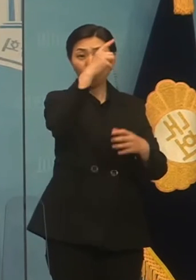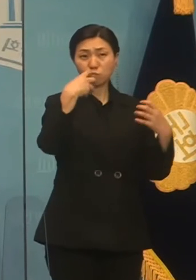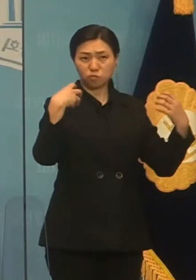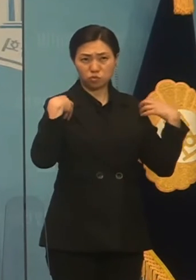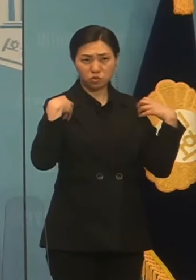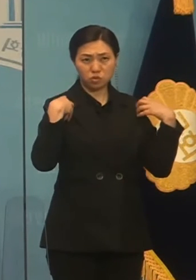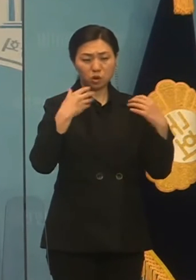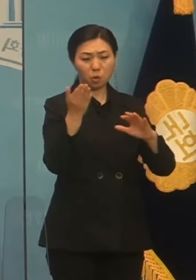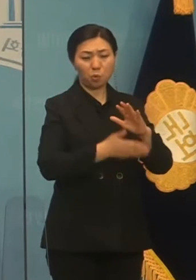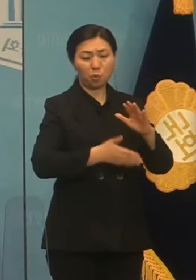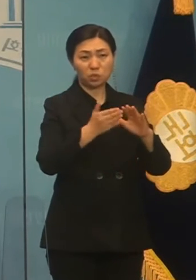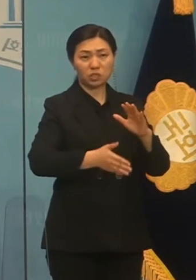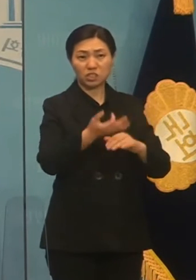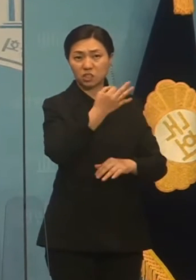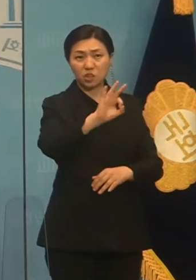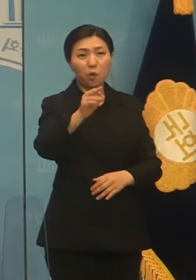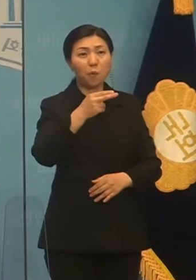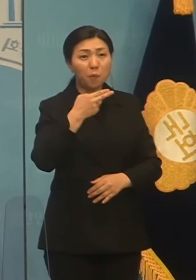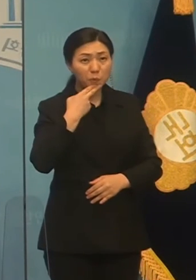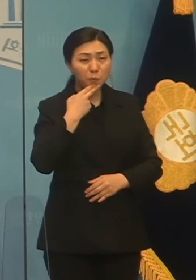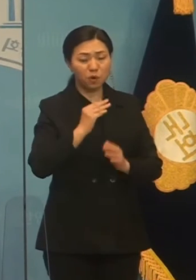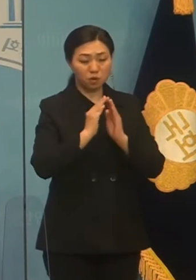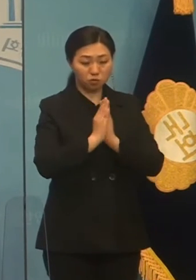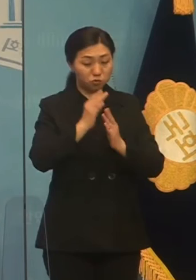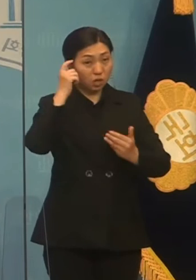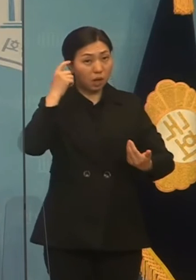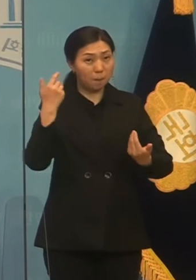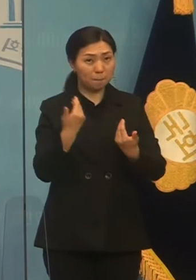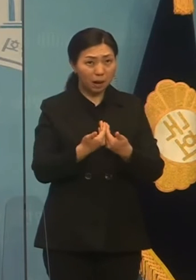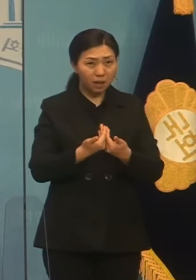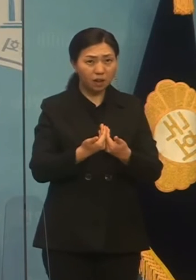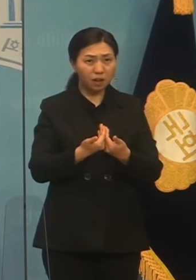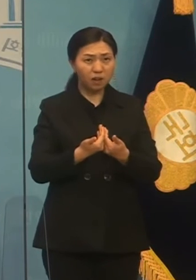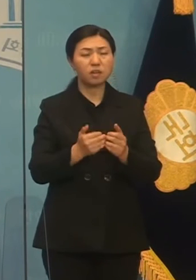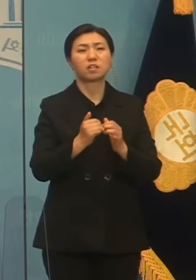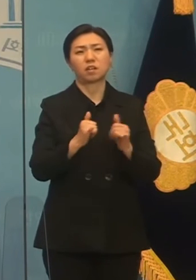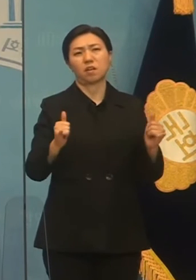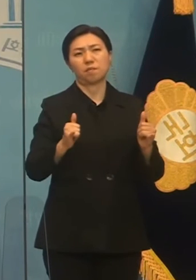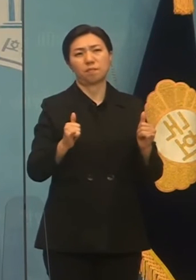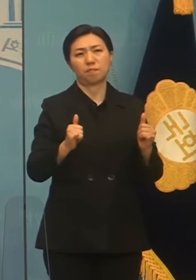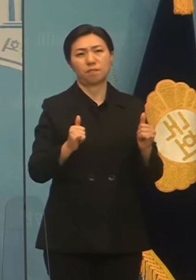군부 부텔타에 반대하는 의사들이 미얀마 정부를 매표하고 있습니다.